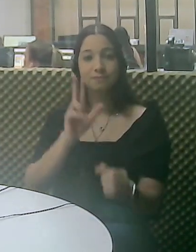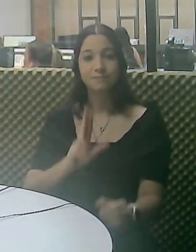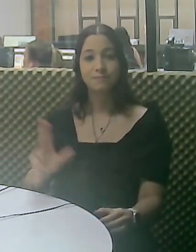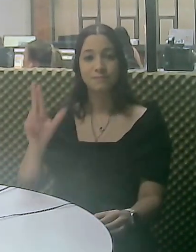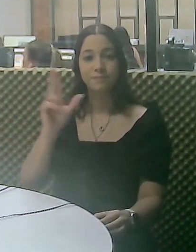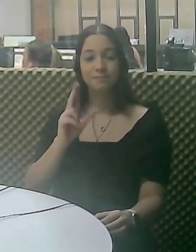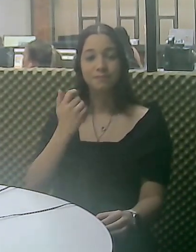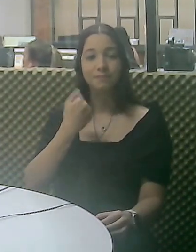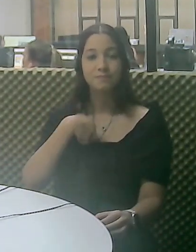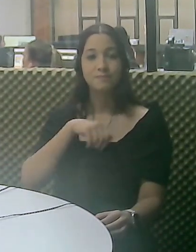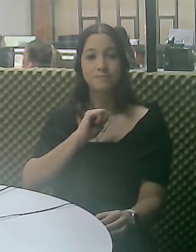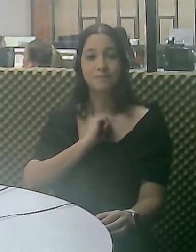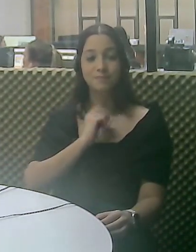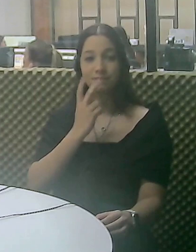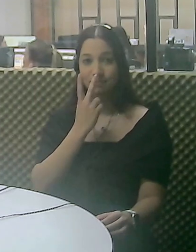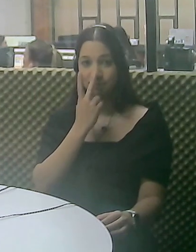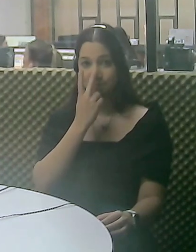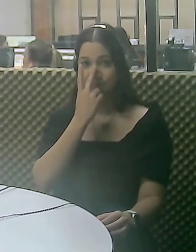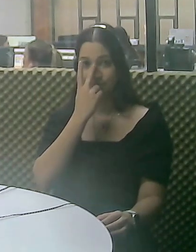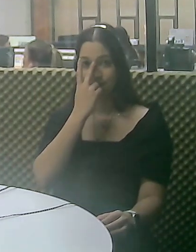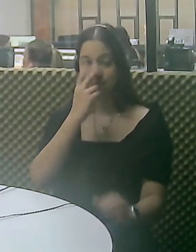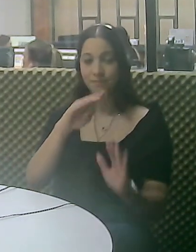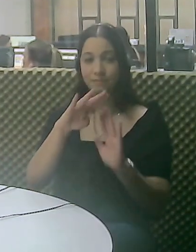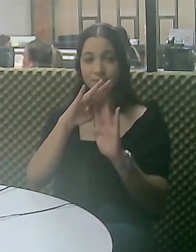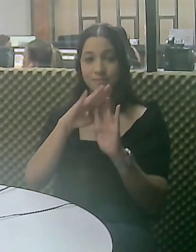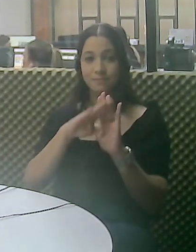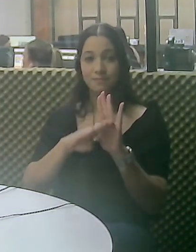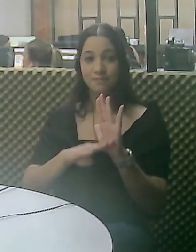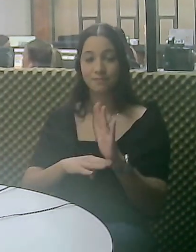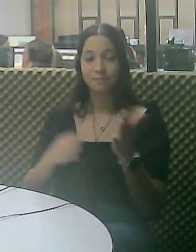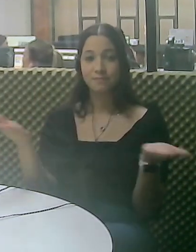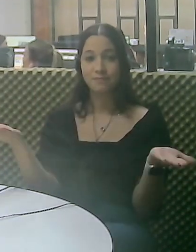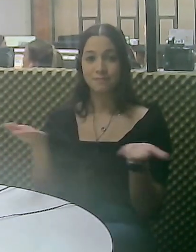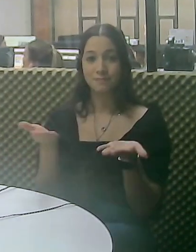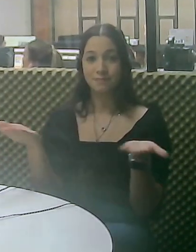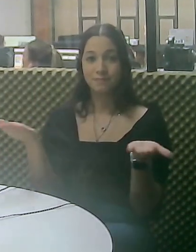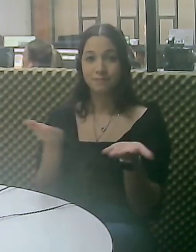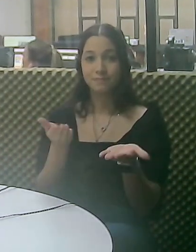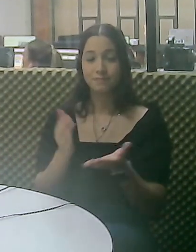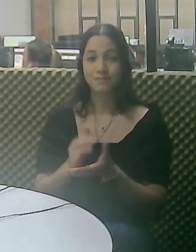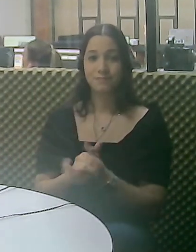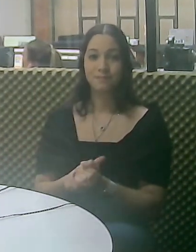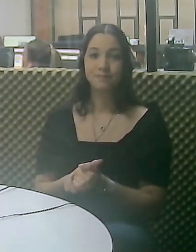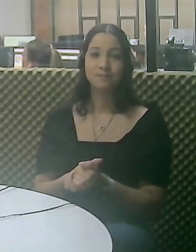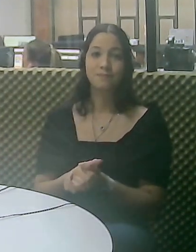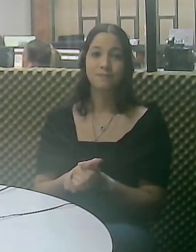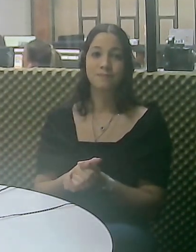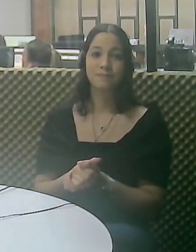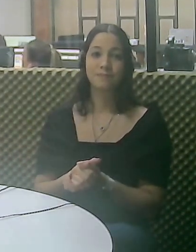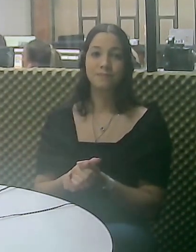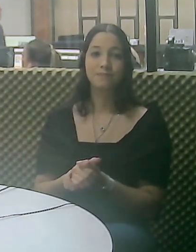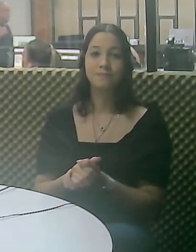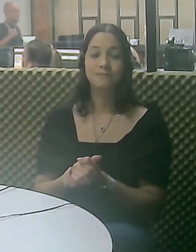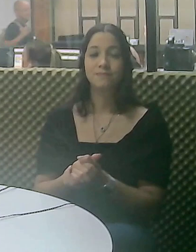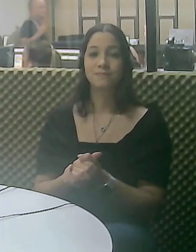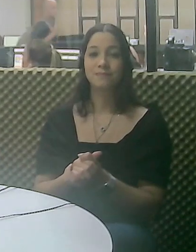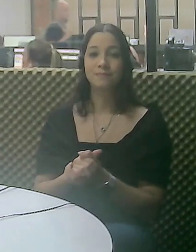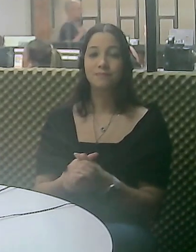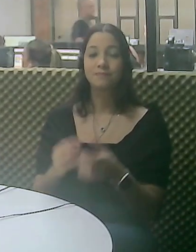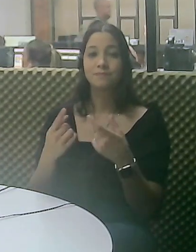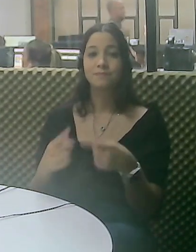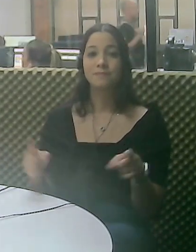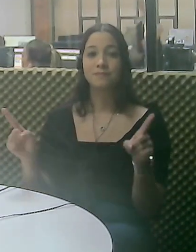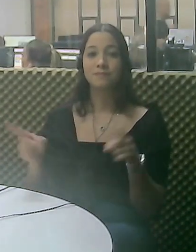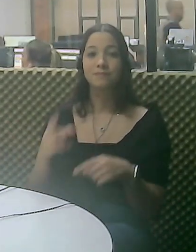Nossa Cidade com um bonitinho de notícias sobre o que de fato acontece em Uberlândia. Eu sou Vanessa Gianotti e começamos com os destaques da